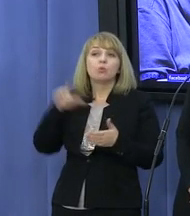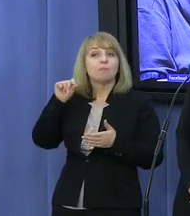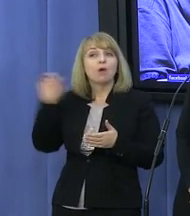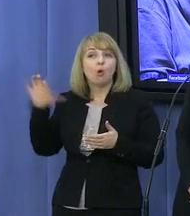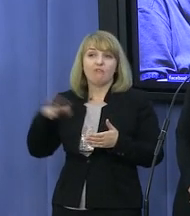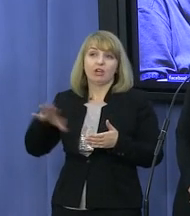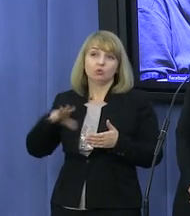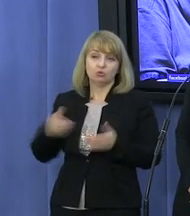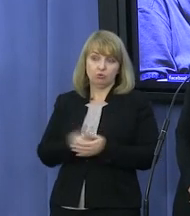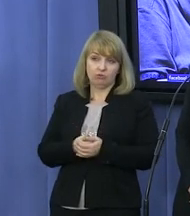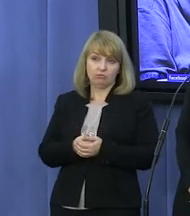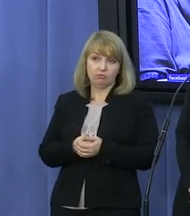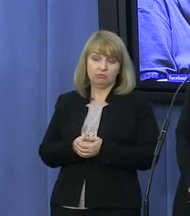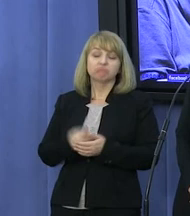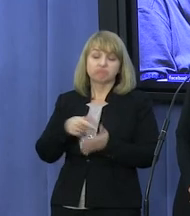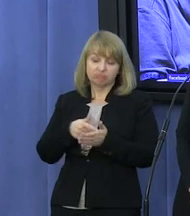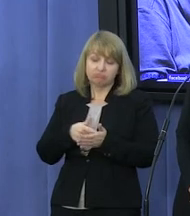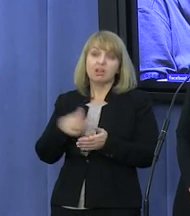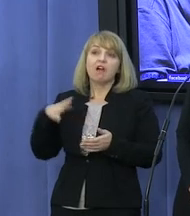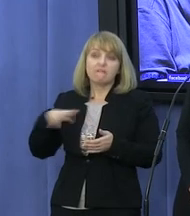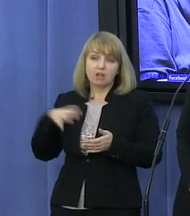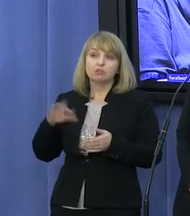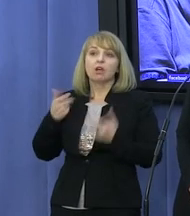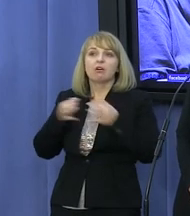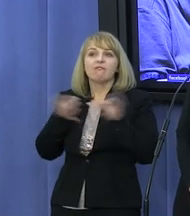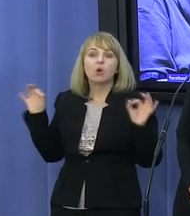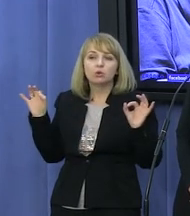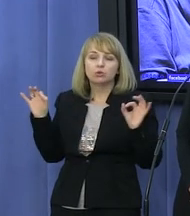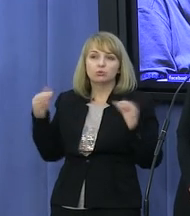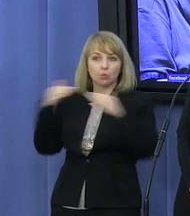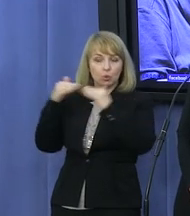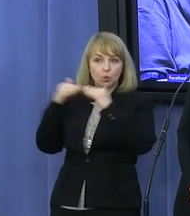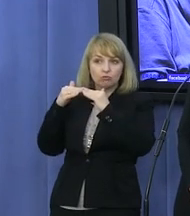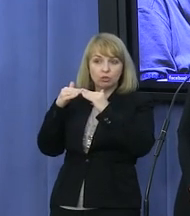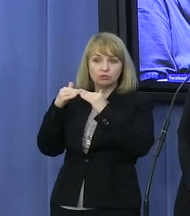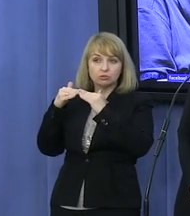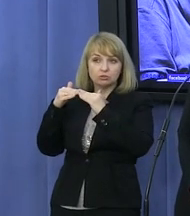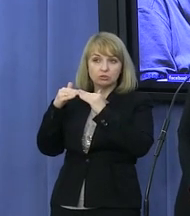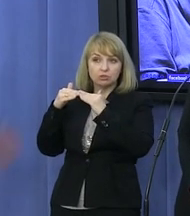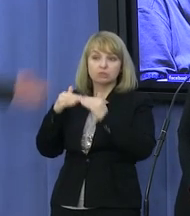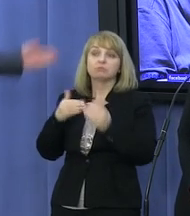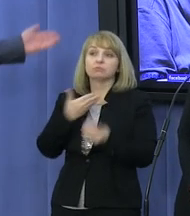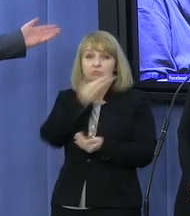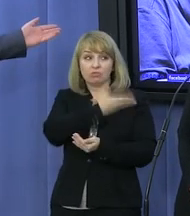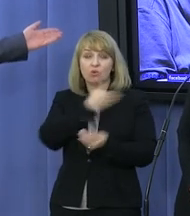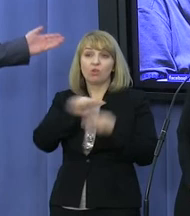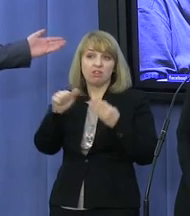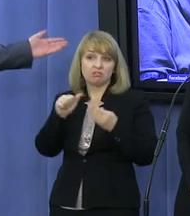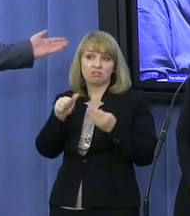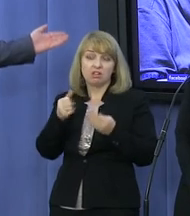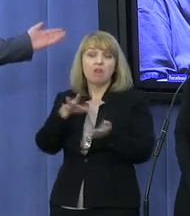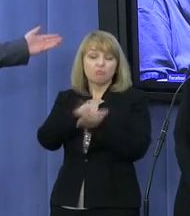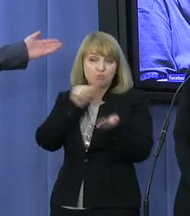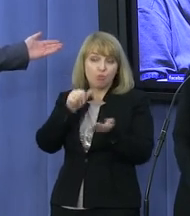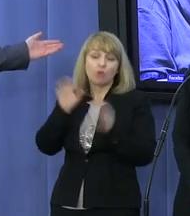najbardziej wartościowe. Wartości takie jak wolność, jak równość. No i to jest egzemplifikacja